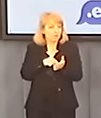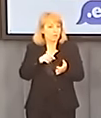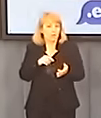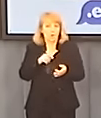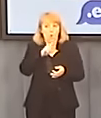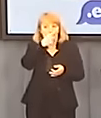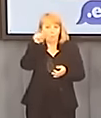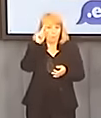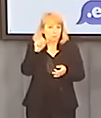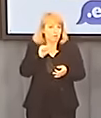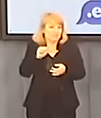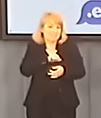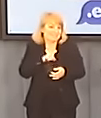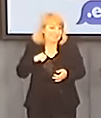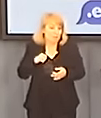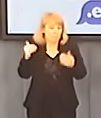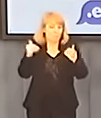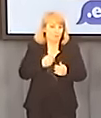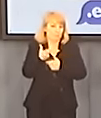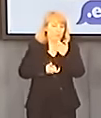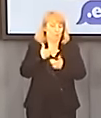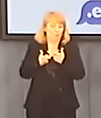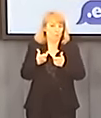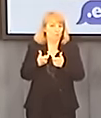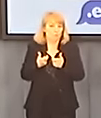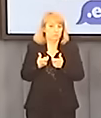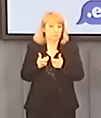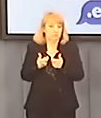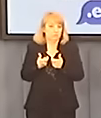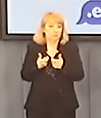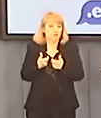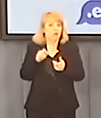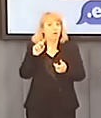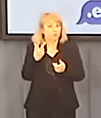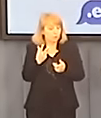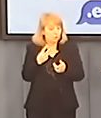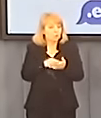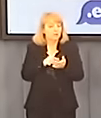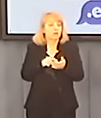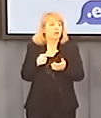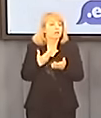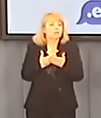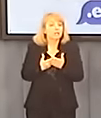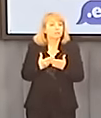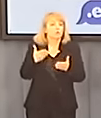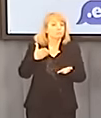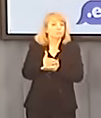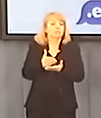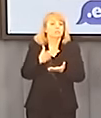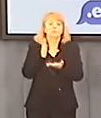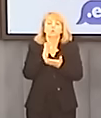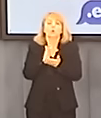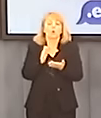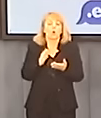Polsce kapitałem samym w sobie, zwłaszcza dla rynku prosumenckiego. B, chyba tylko po to, aby prosumentami byli włącznie rolnicy,